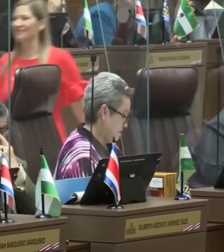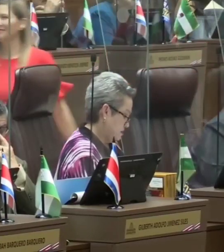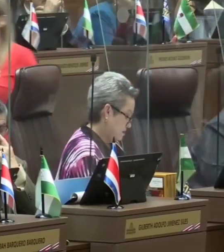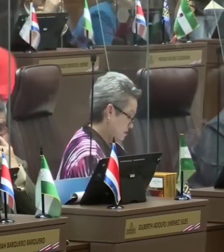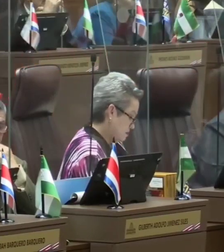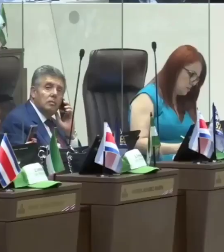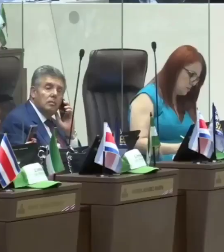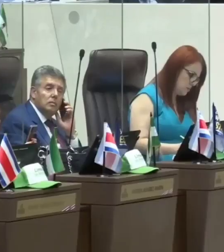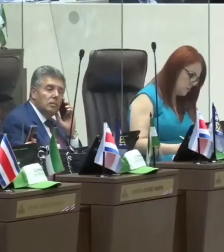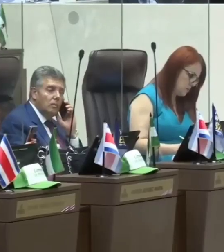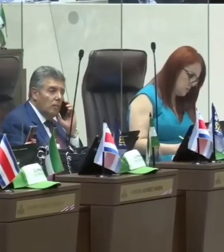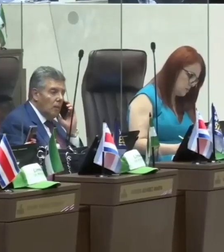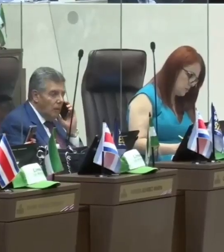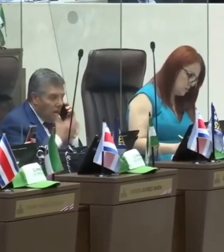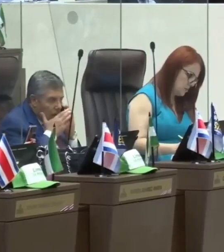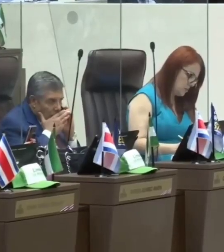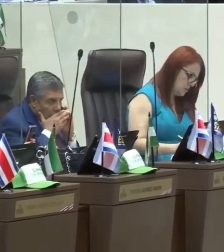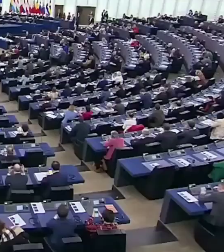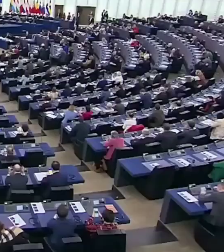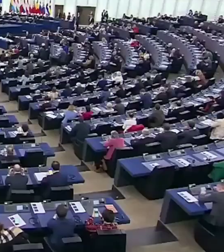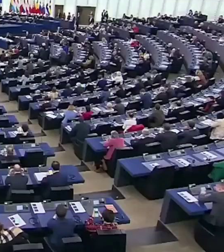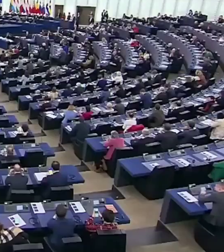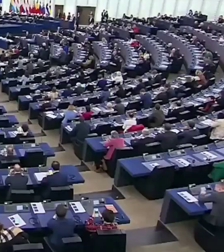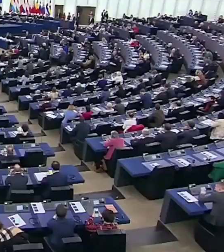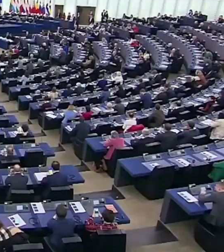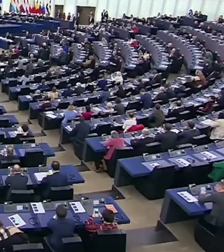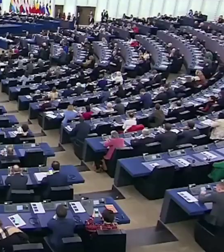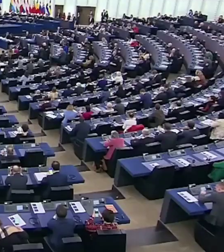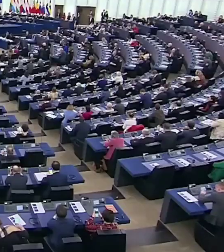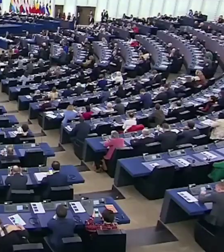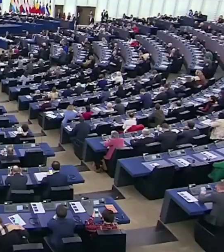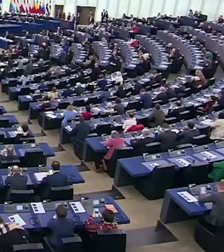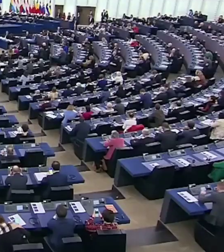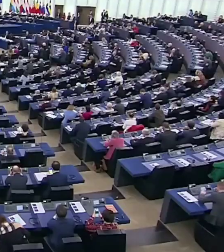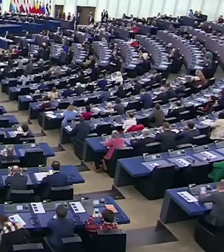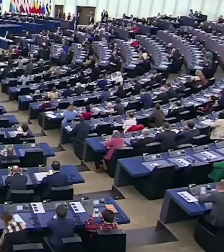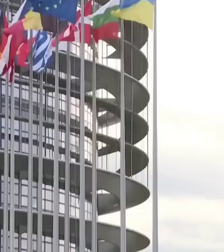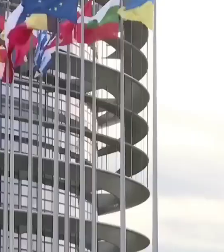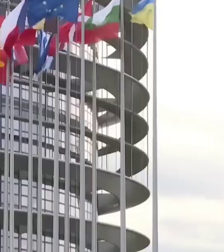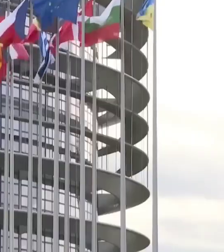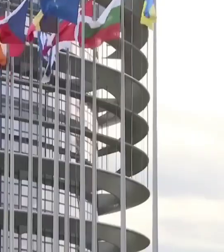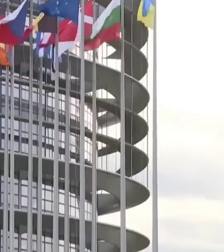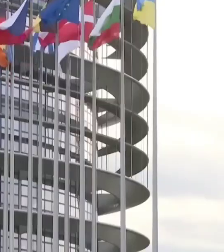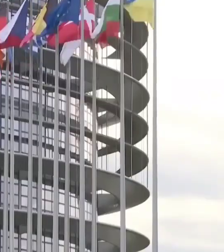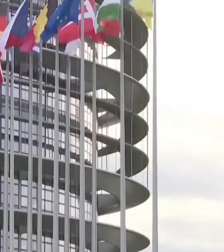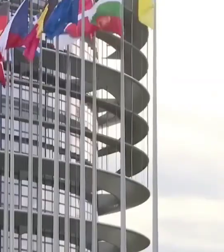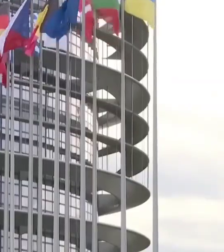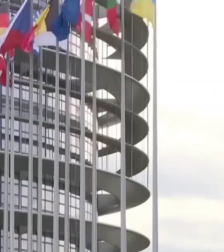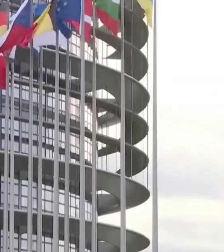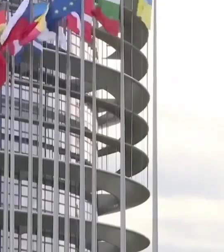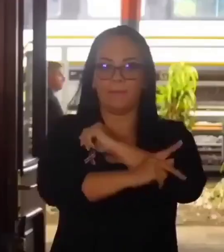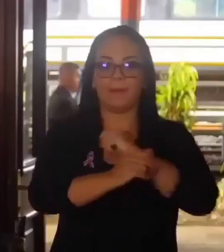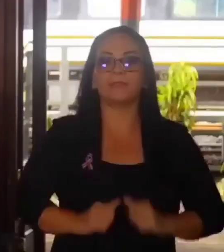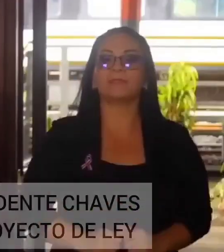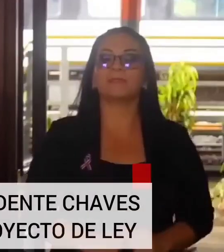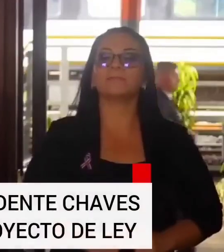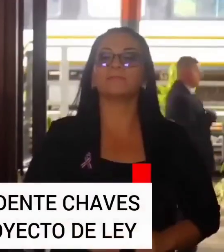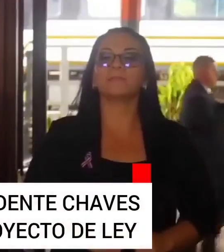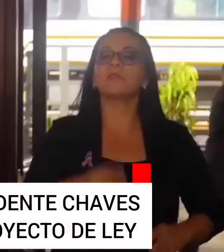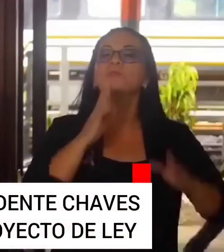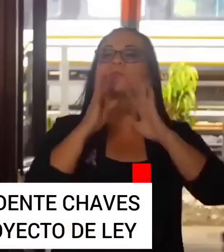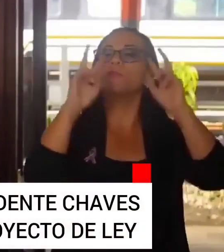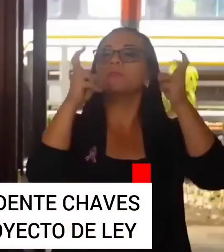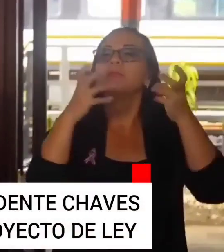empresas. Y ahora, actualmente, hasta el 3 de octubre, hay tiempo para la revisión con los personeros de la Unión Europea. Me refiero